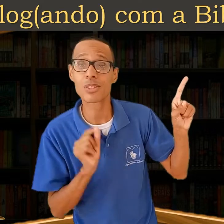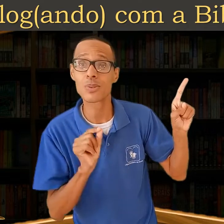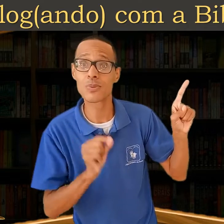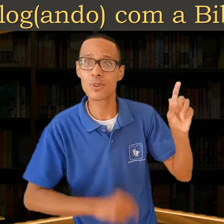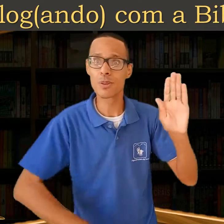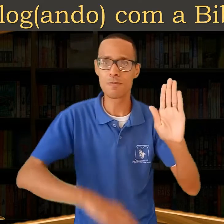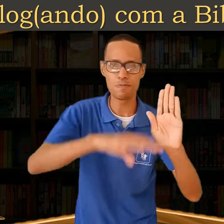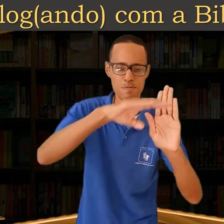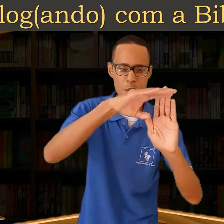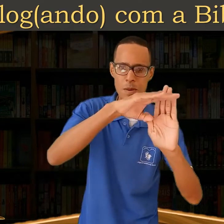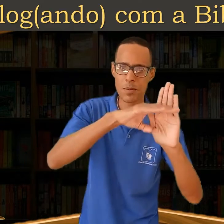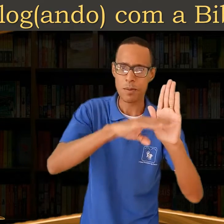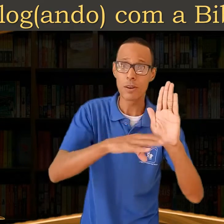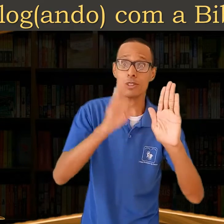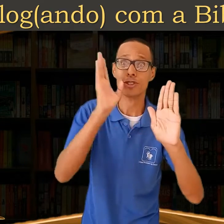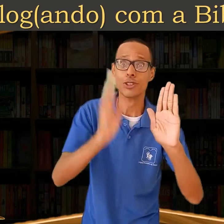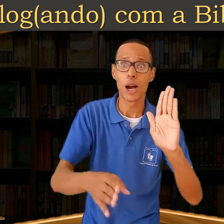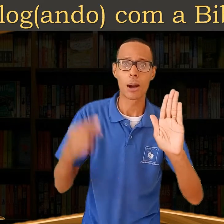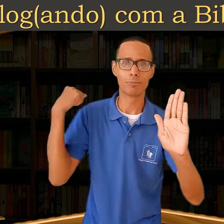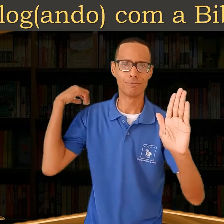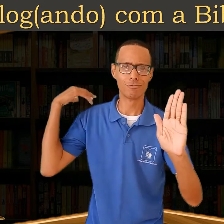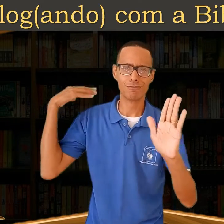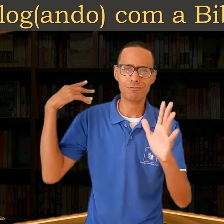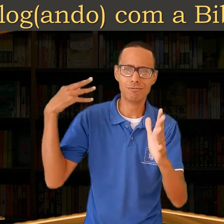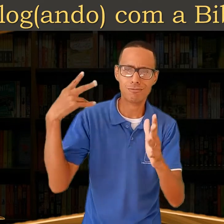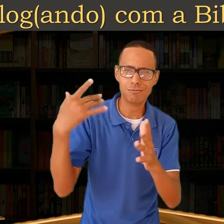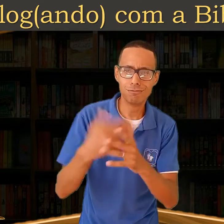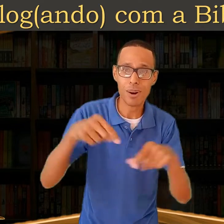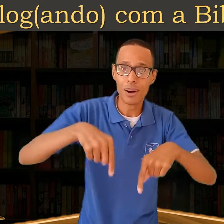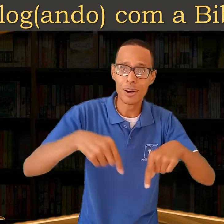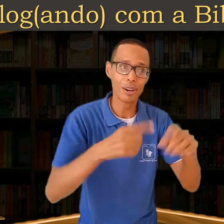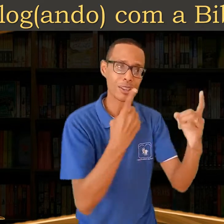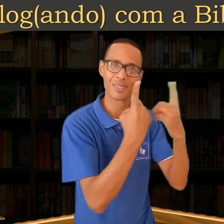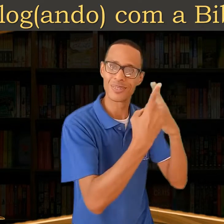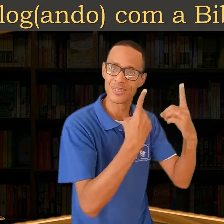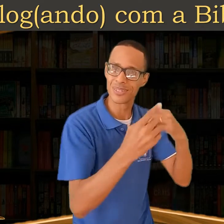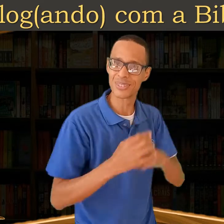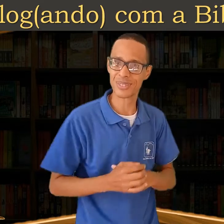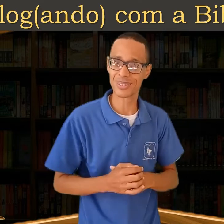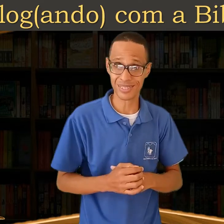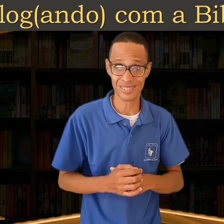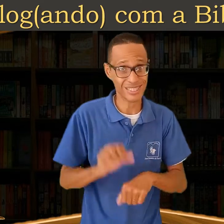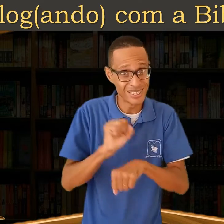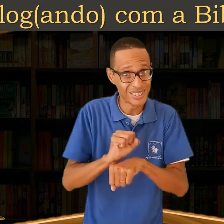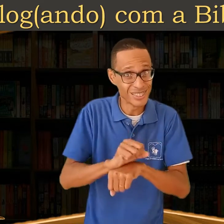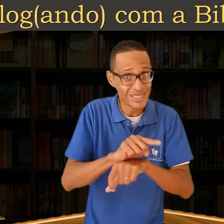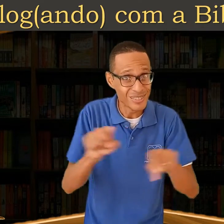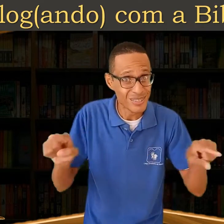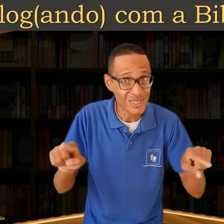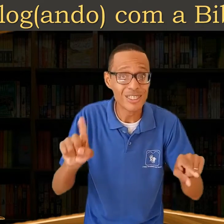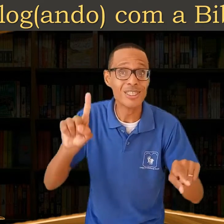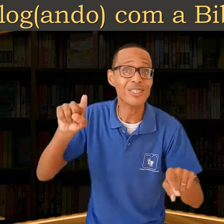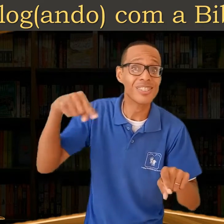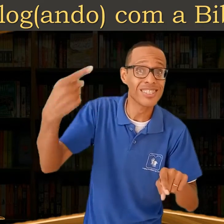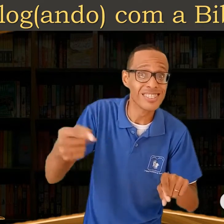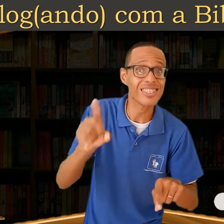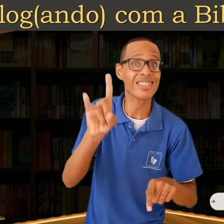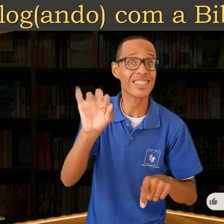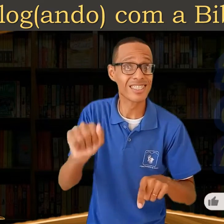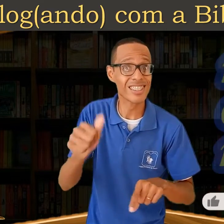playlist completa de todos os outros diálogos. Então, esperamos você no próximo dia 14 de